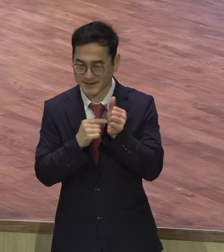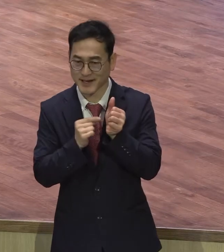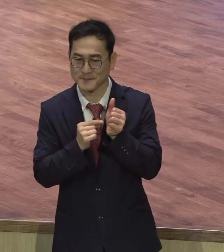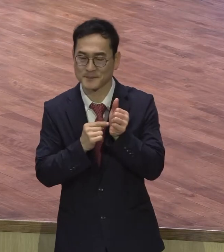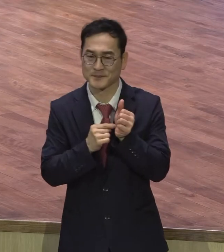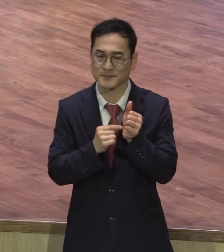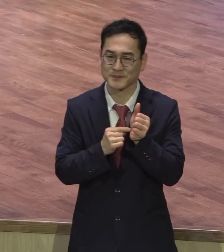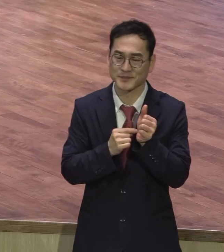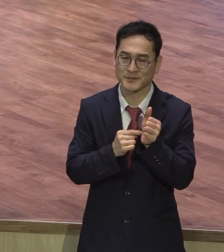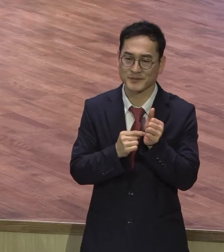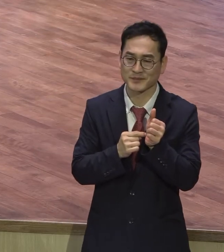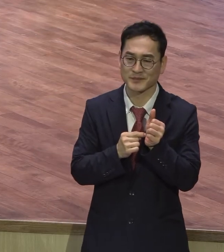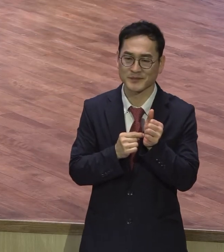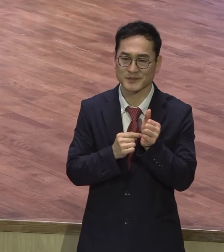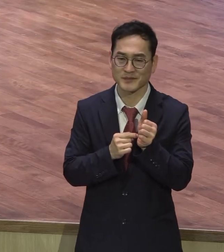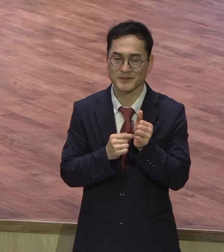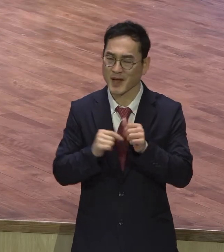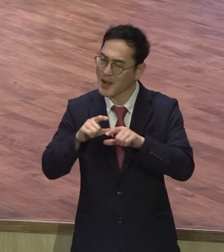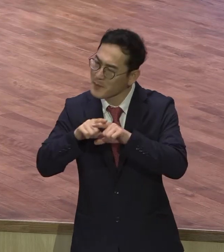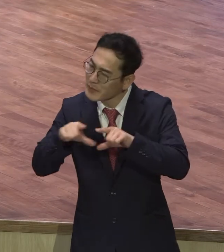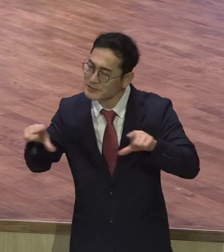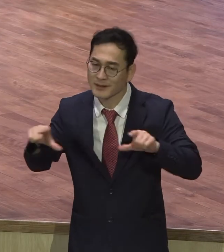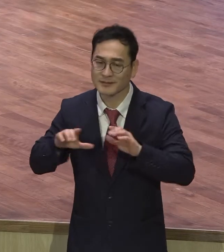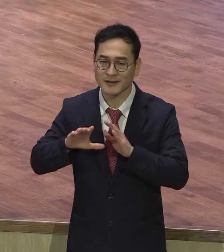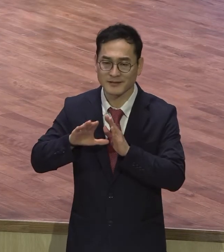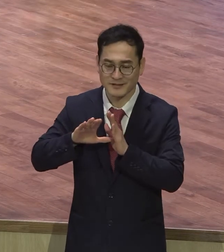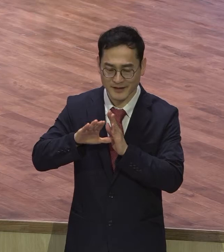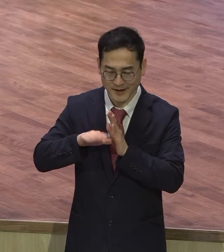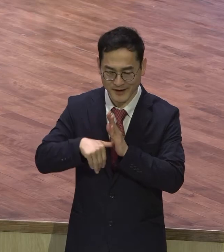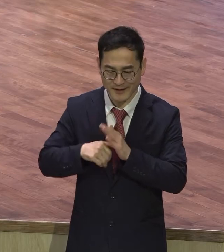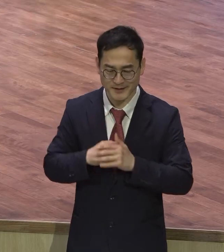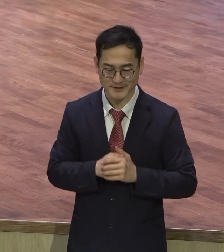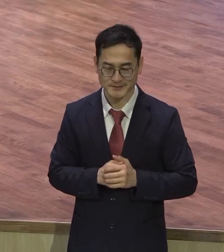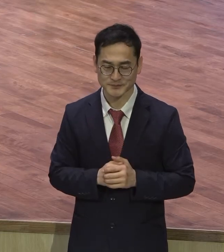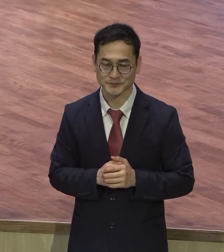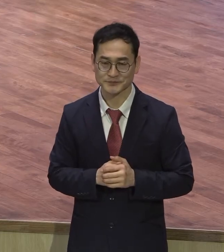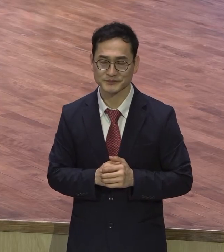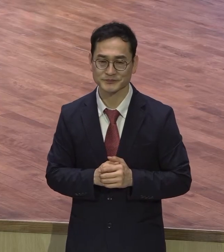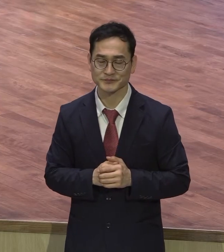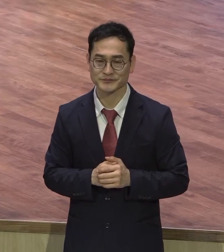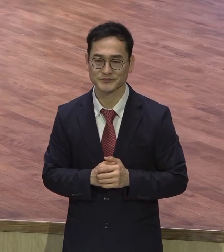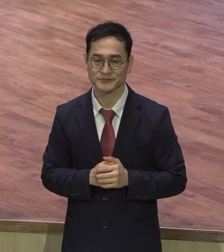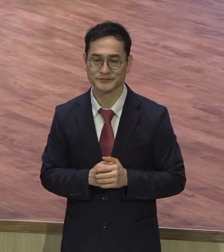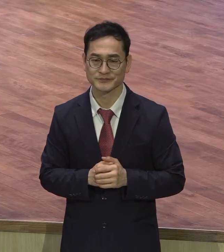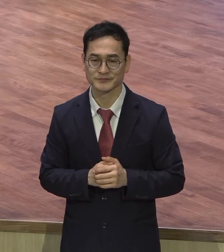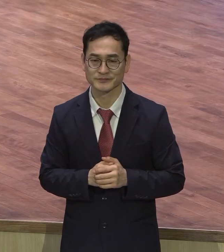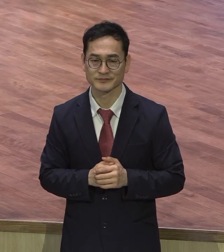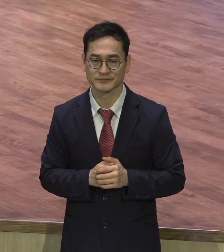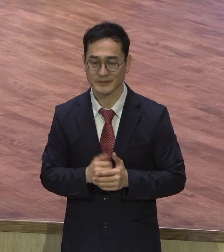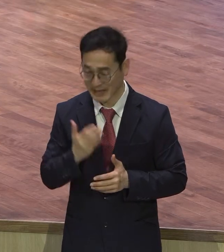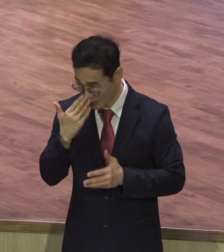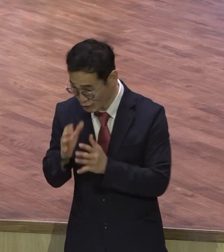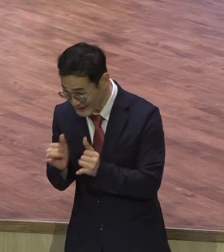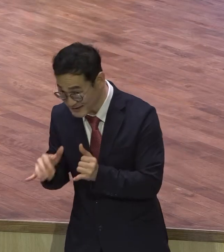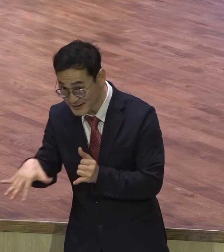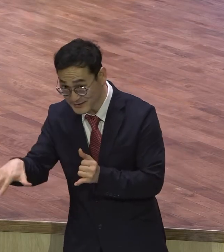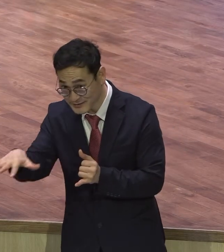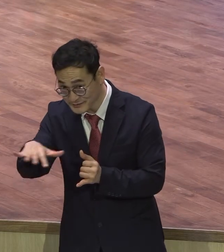삶이에요. 평소 때 백부장의 삶을 성경을 보면요. 그 유대인들이 그냥 공동체 유대의 공동체를